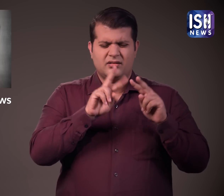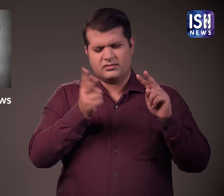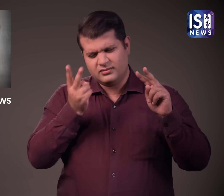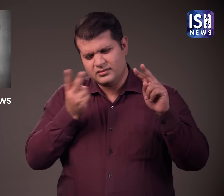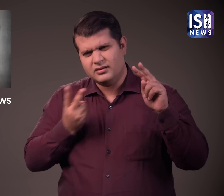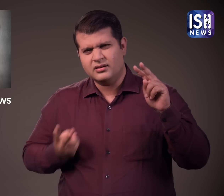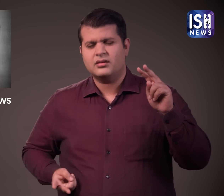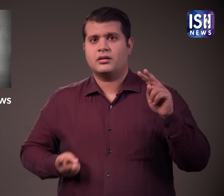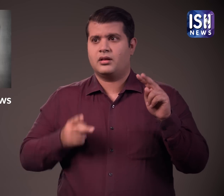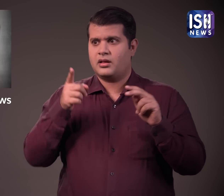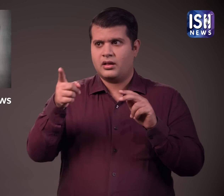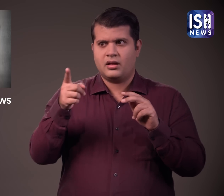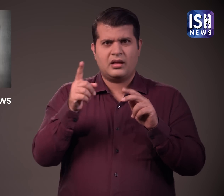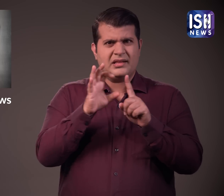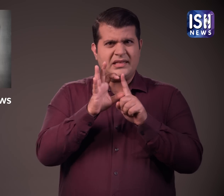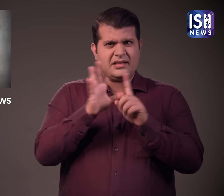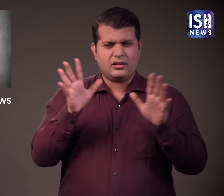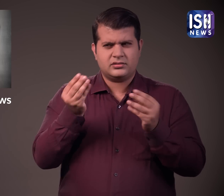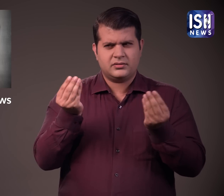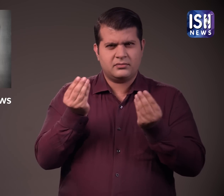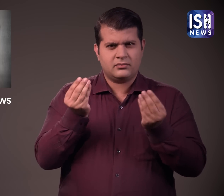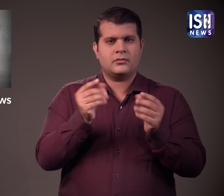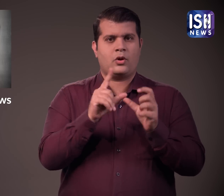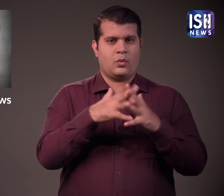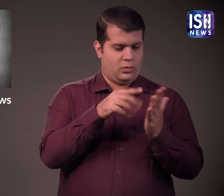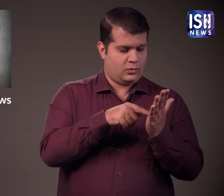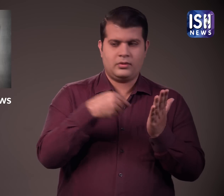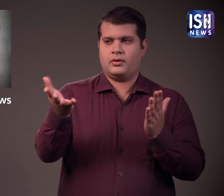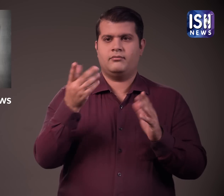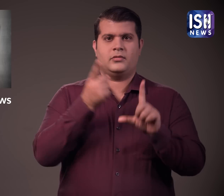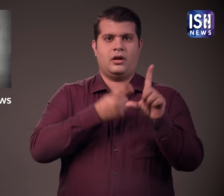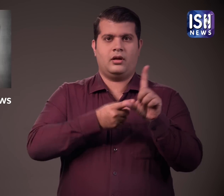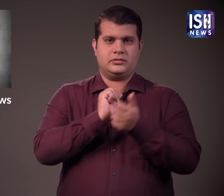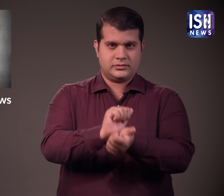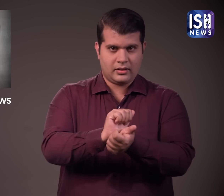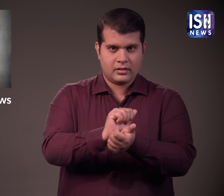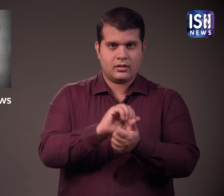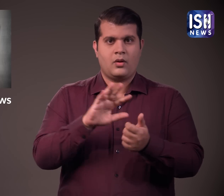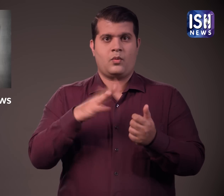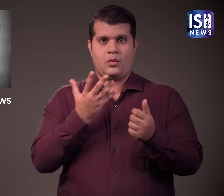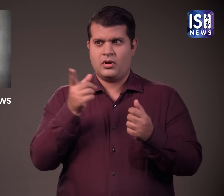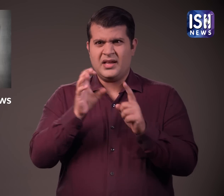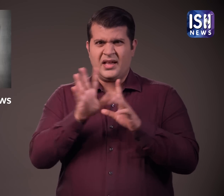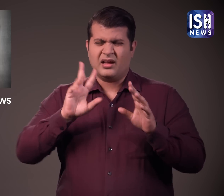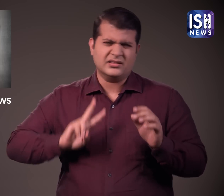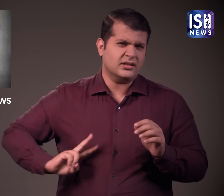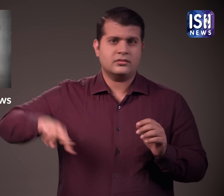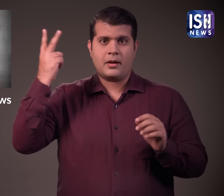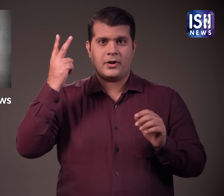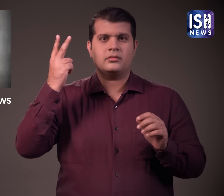अपरादिक गदिविदी में भाग लेते हैं और उनकानून तोड़ते हैं तो उन पर कानून के तहट आरोप लगाया जाता है, शायद उन्हें जेल हो सकती है अगर उनका अपराद बहुत